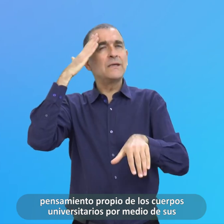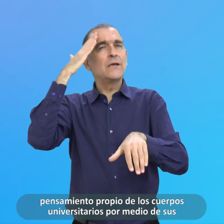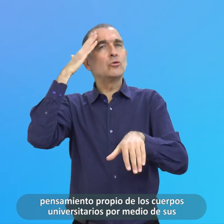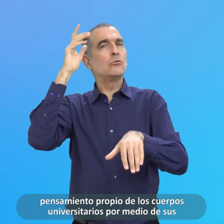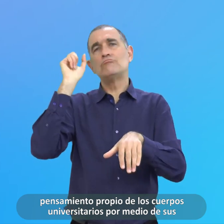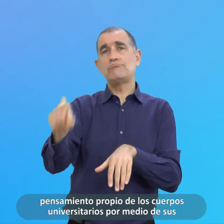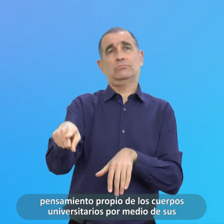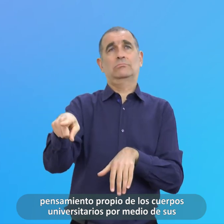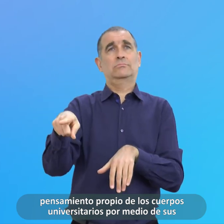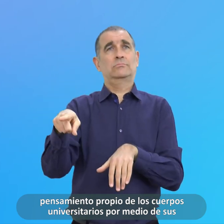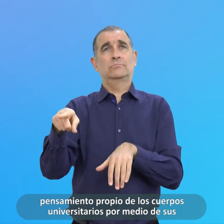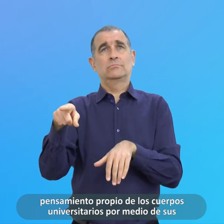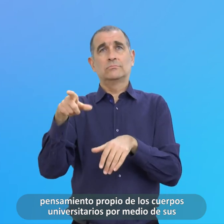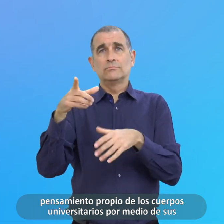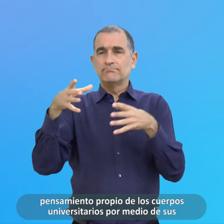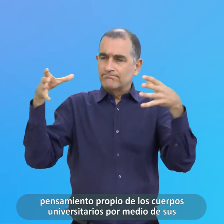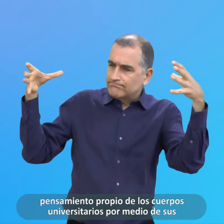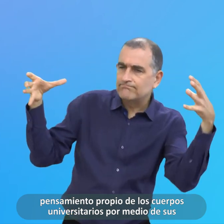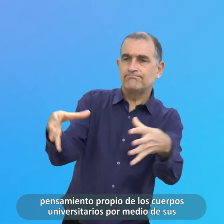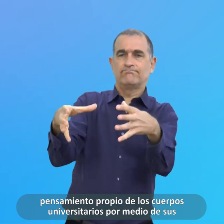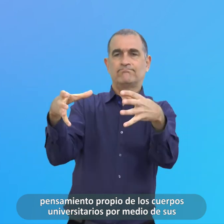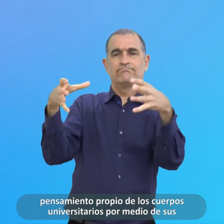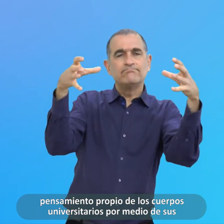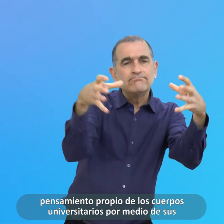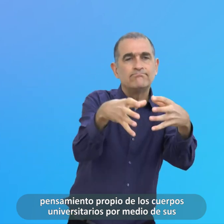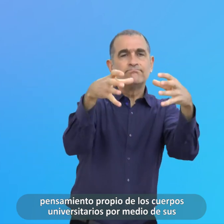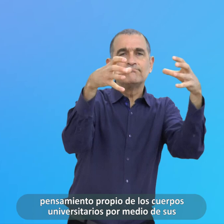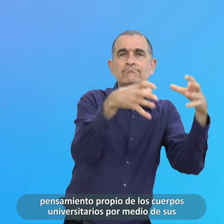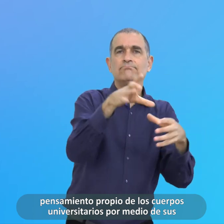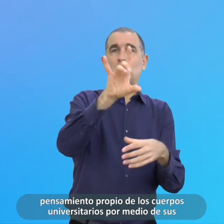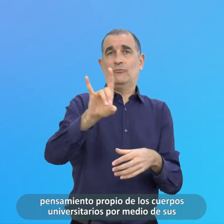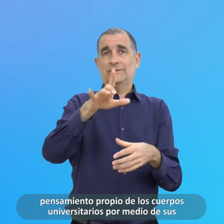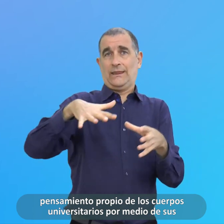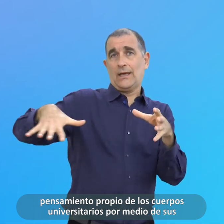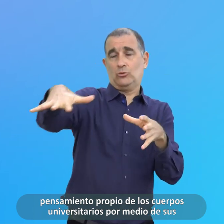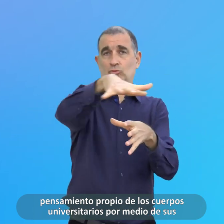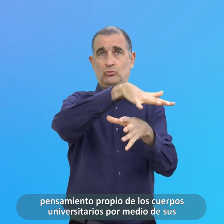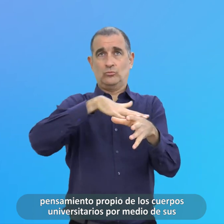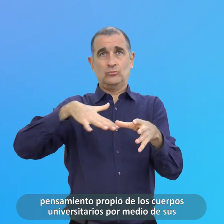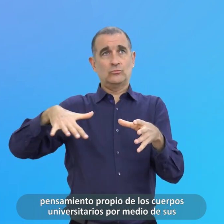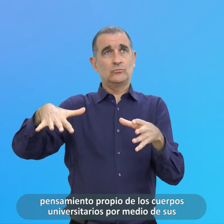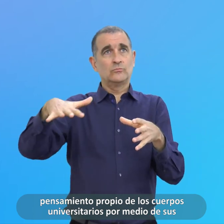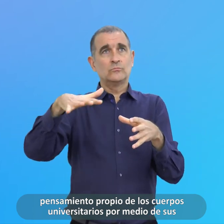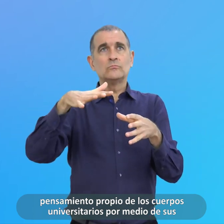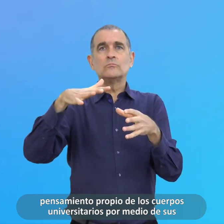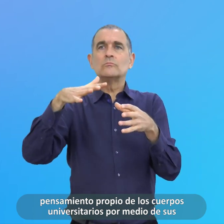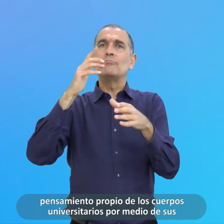Pensamiento Propio De Los Cuerpos Universitarios Por